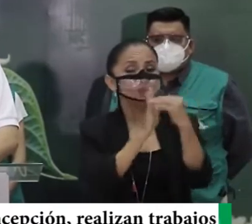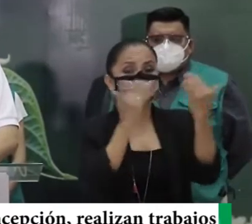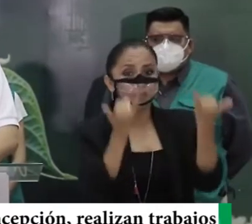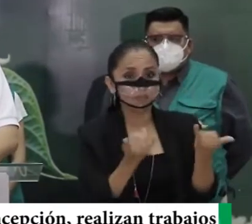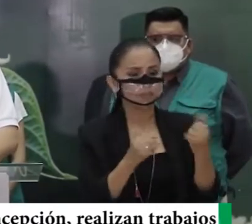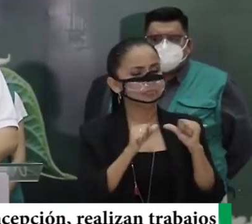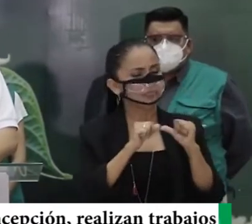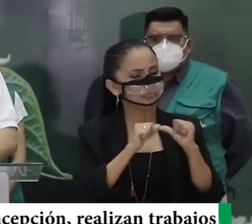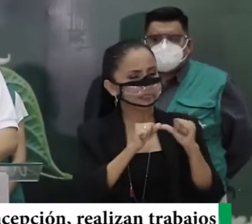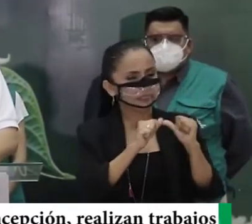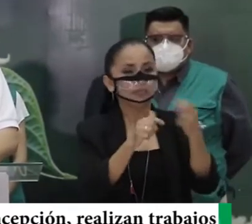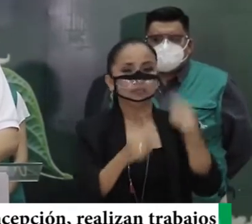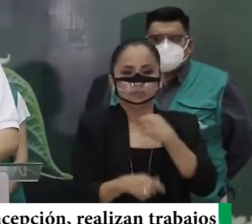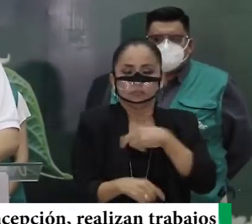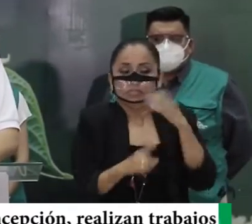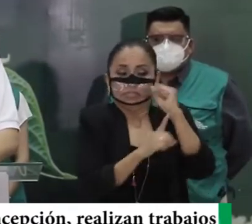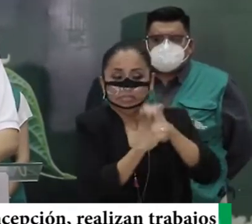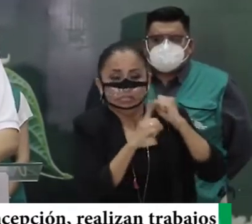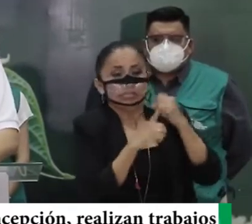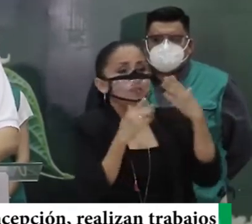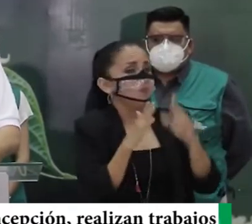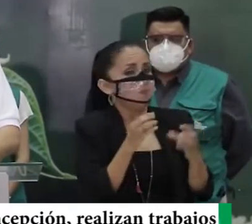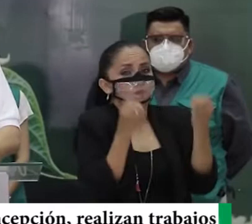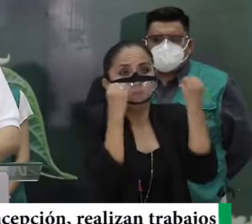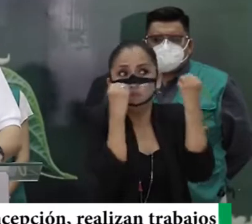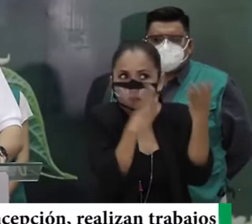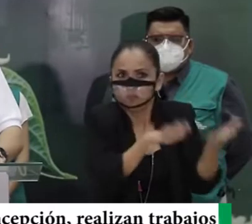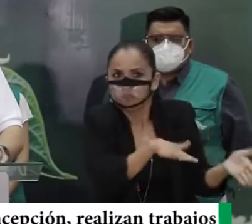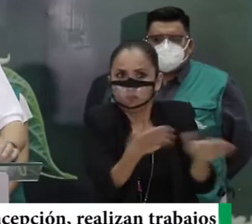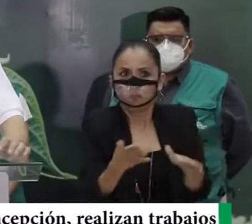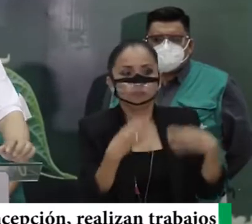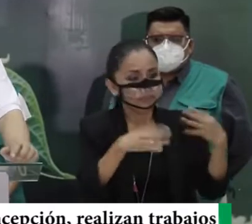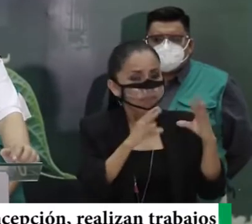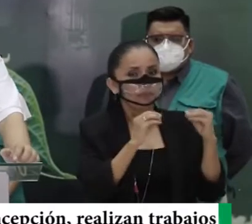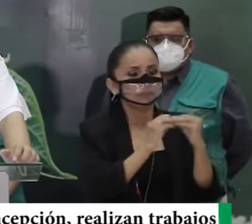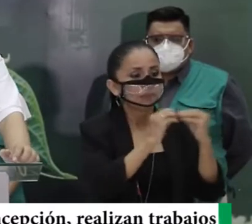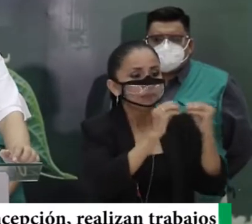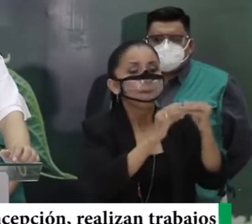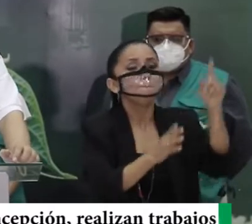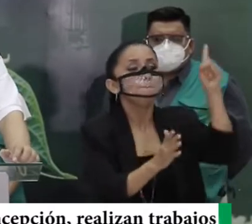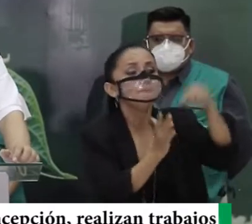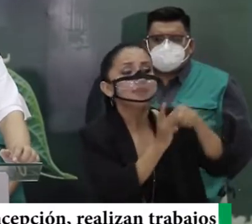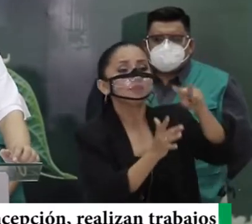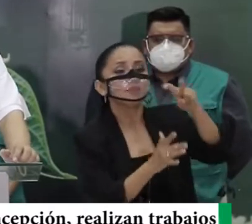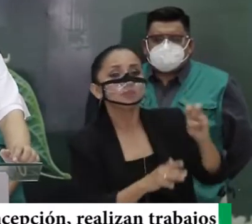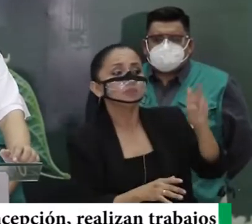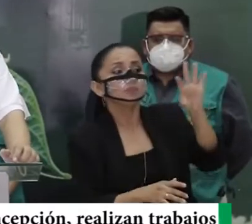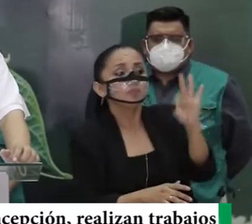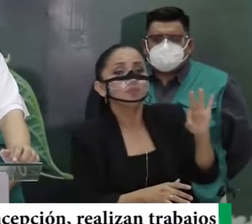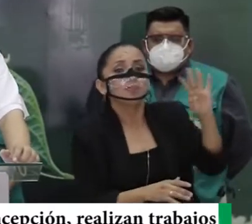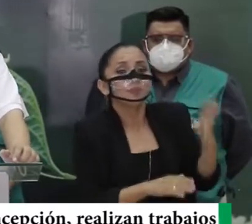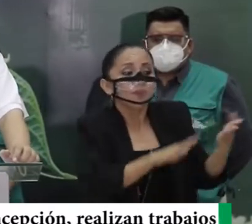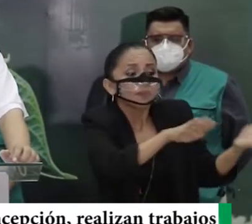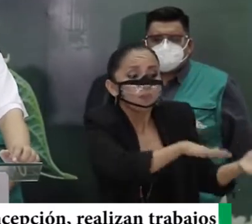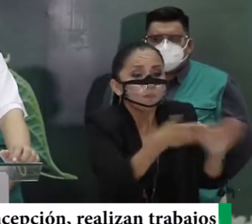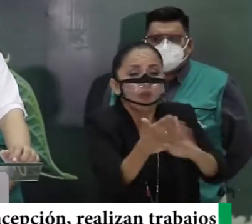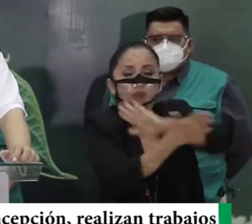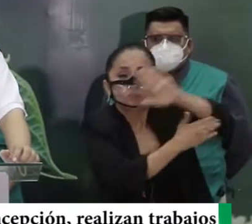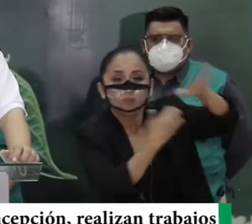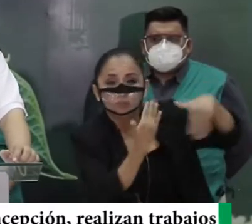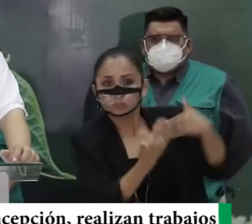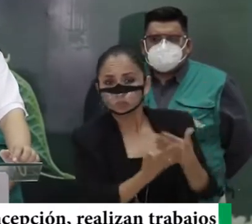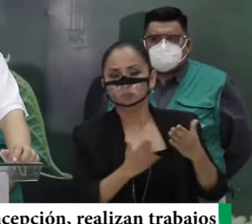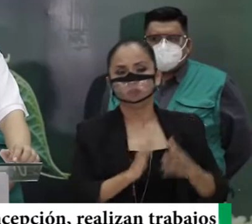día y que mantiene para nosotros una situación muy elevada porque ya van sumando 1.294 fallecidos.